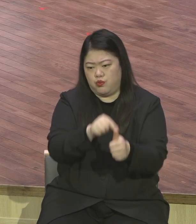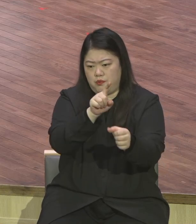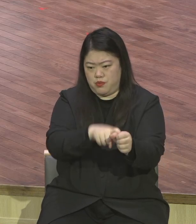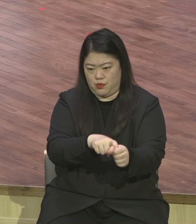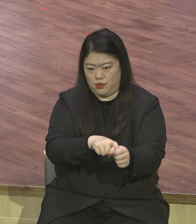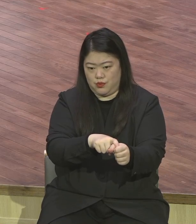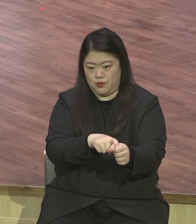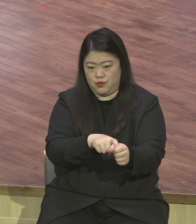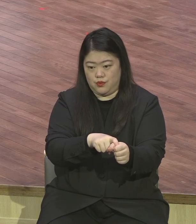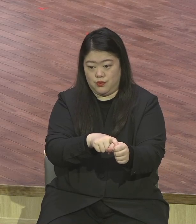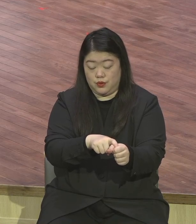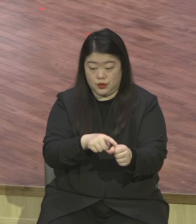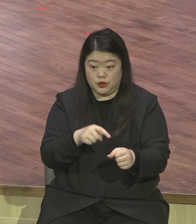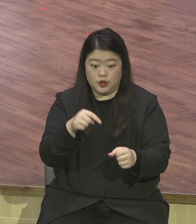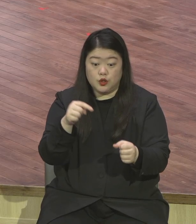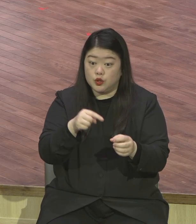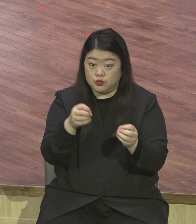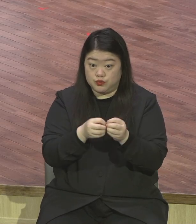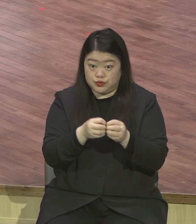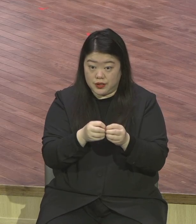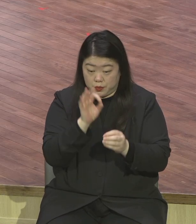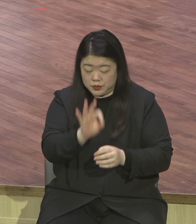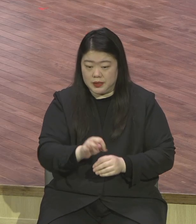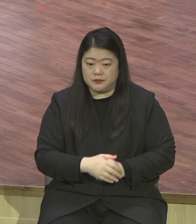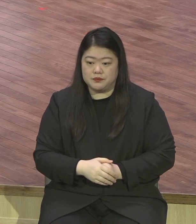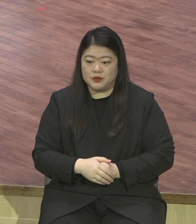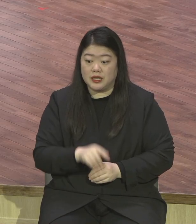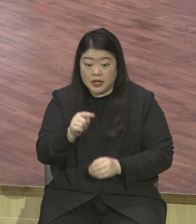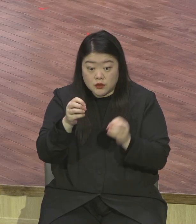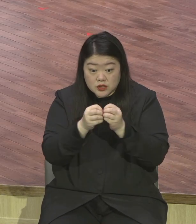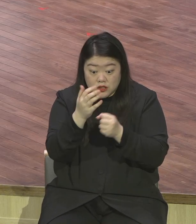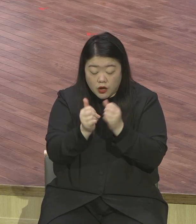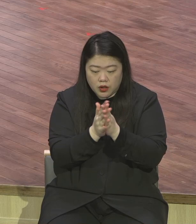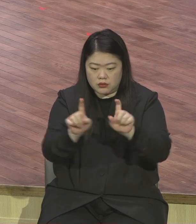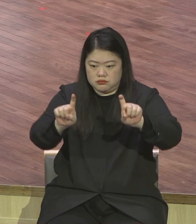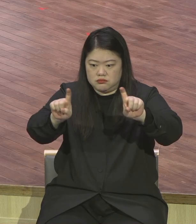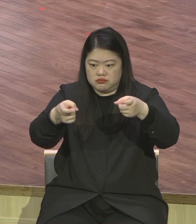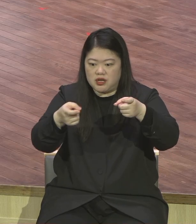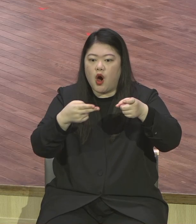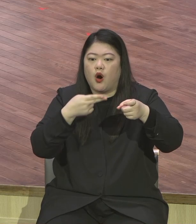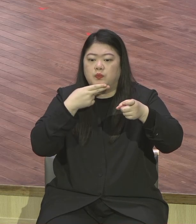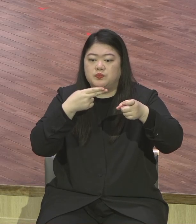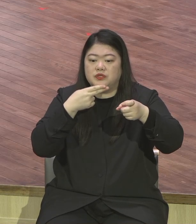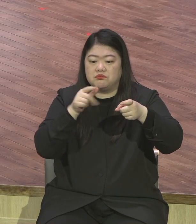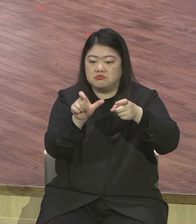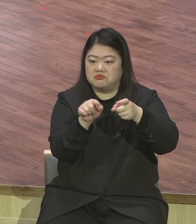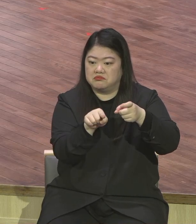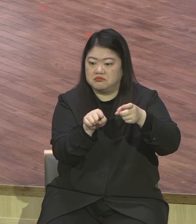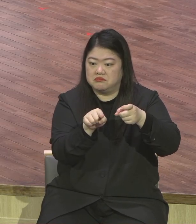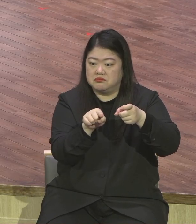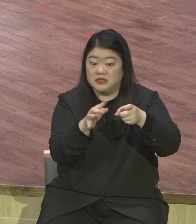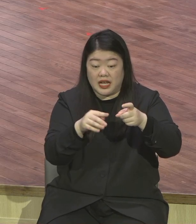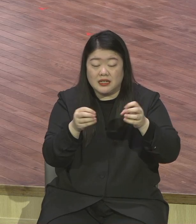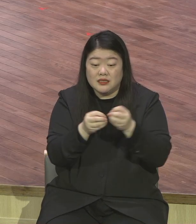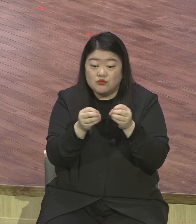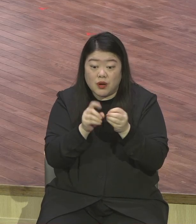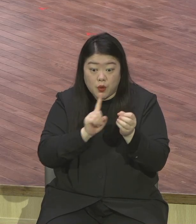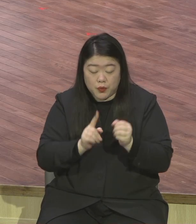11절에 나와있지 없다 선하는데 다른 데 보면 인자가 온 것은 잃어버린 자를